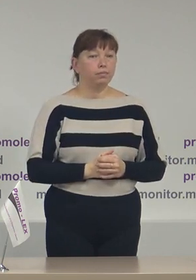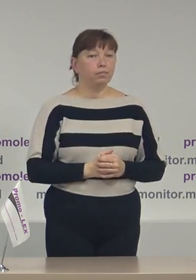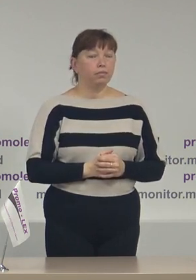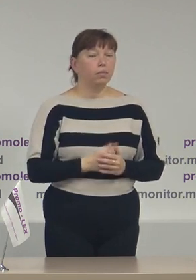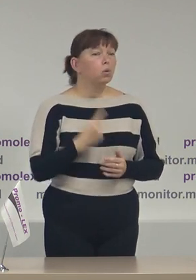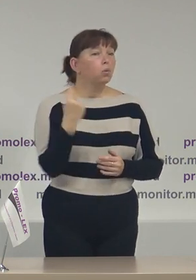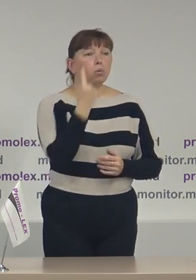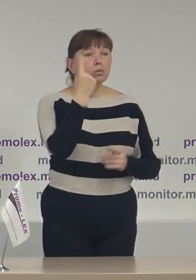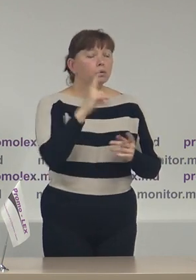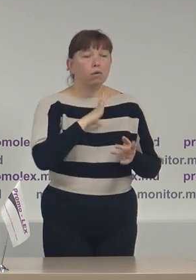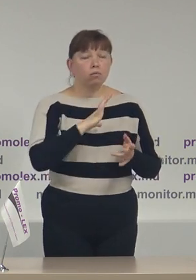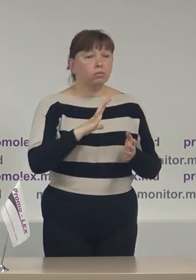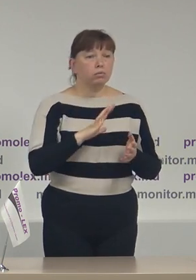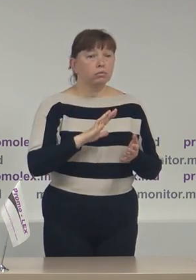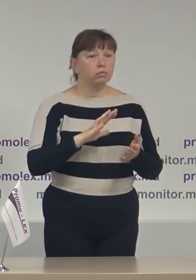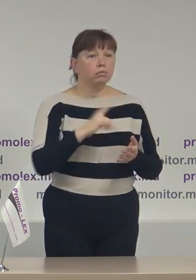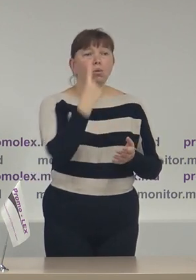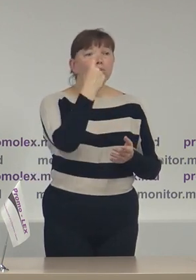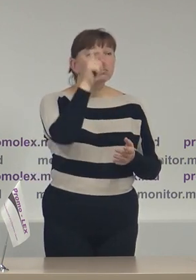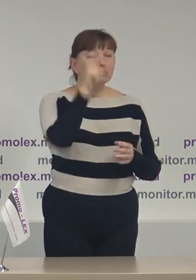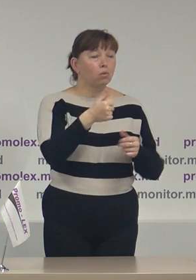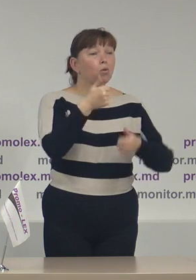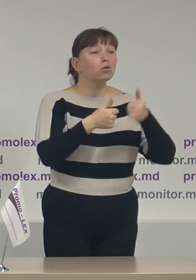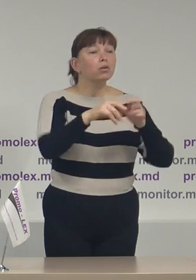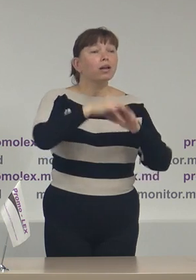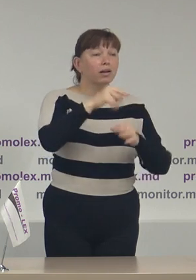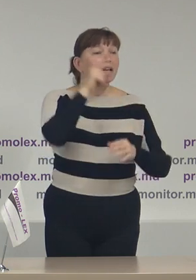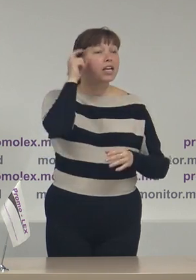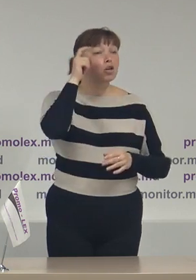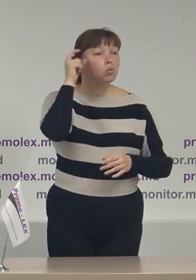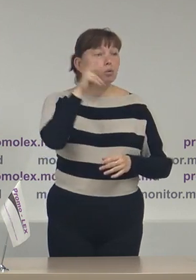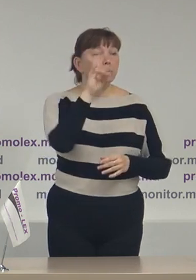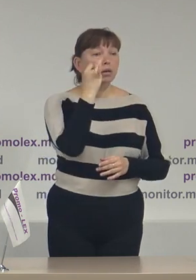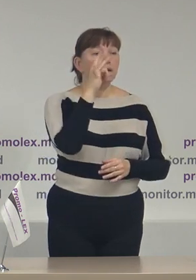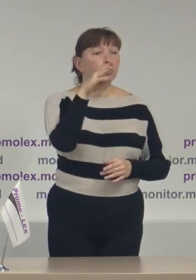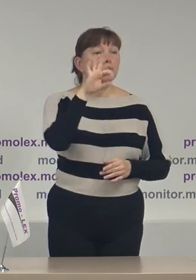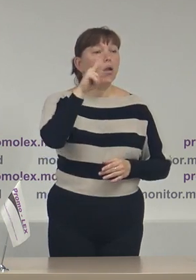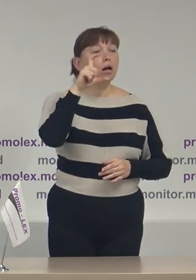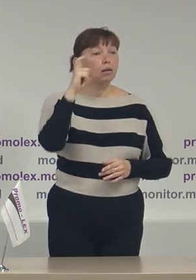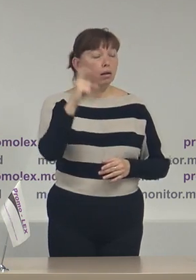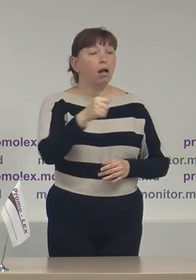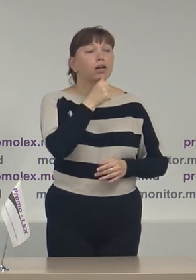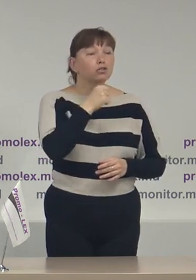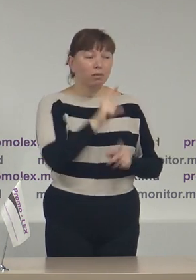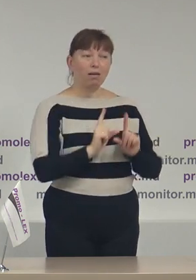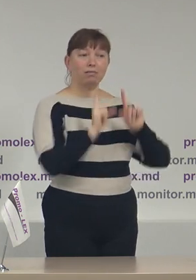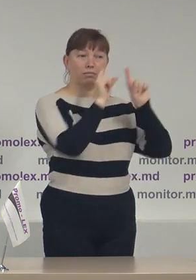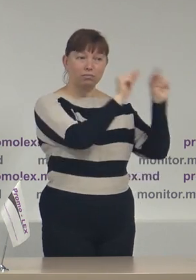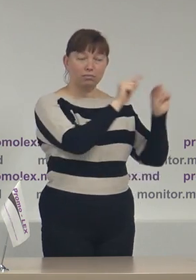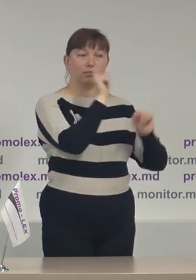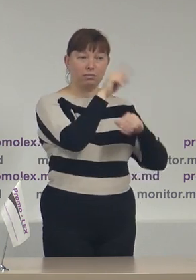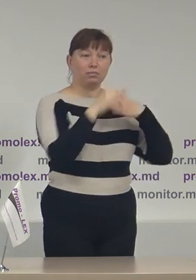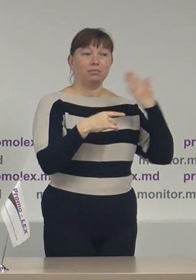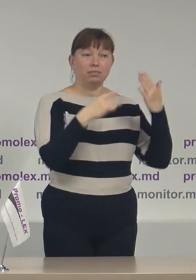Unica situație în care un singur concurent electoral, Dorin Chirutaca, a încercat să meargă în stânga Nistrului